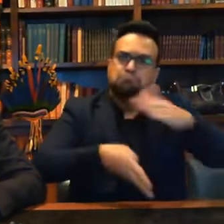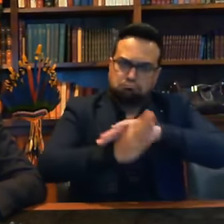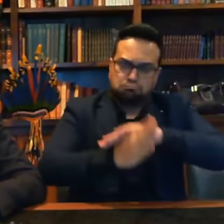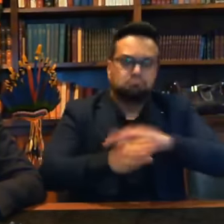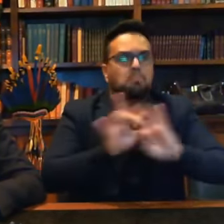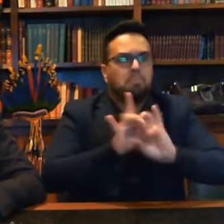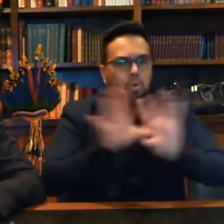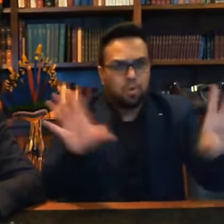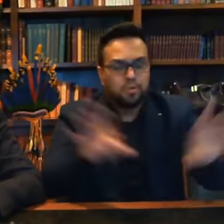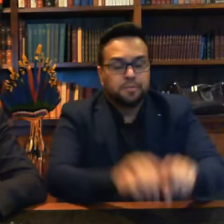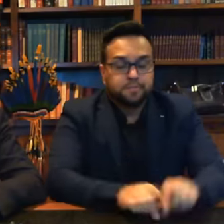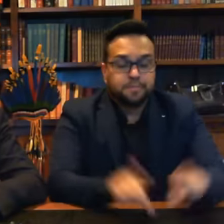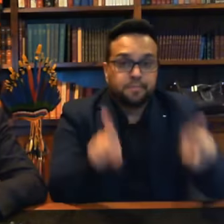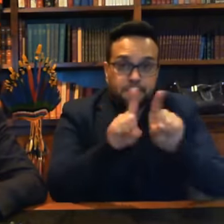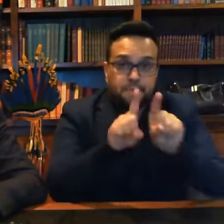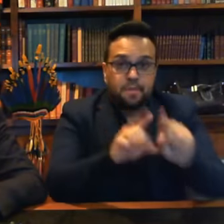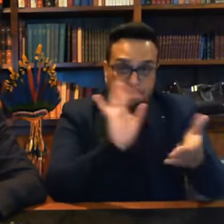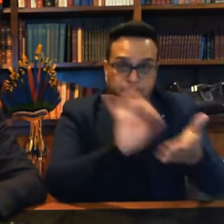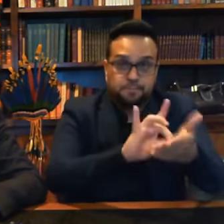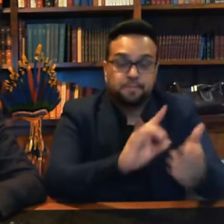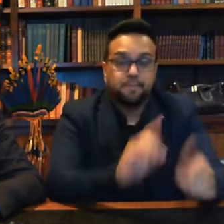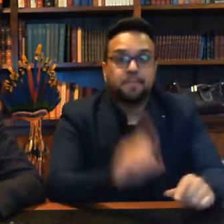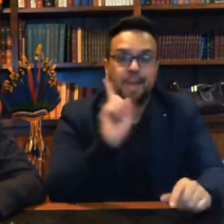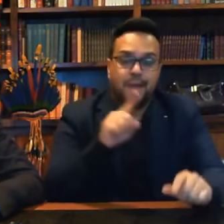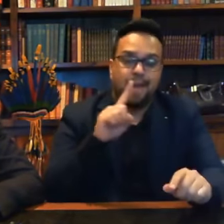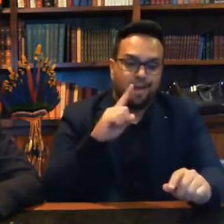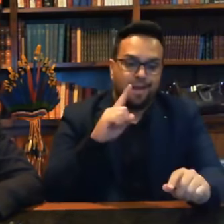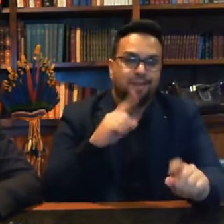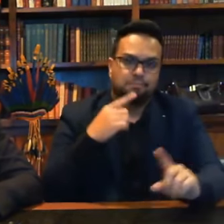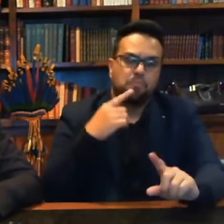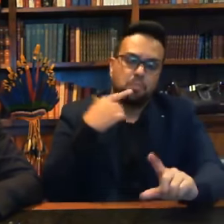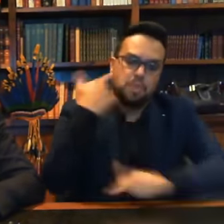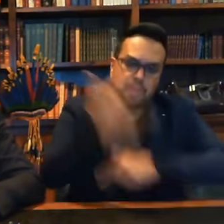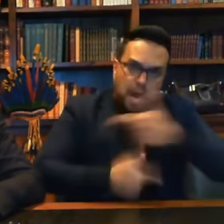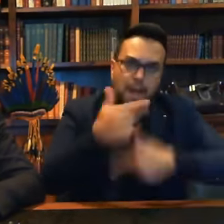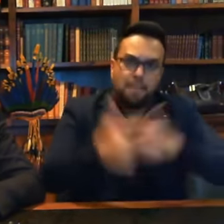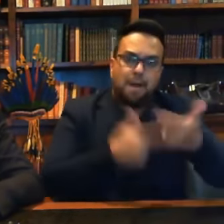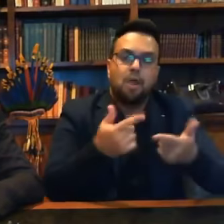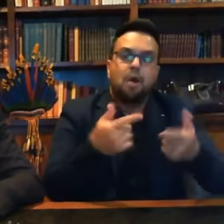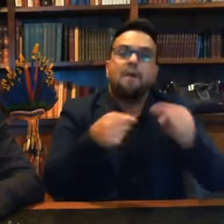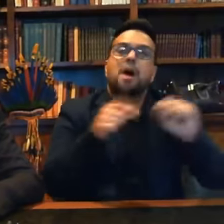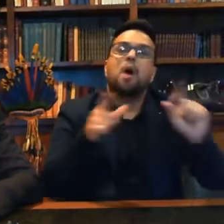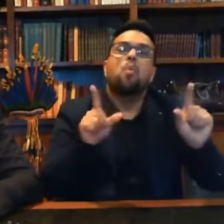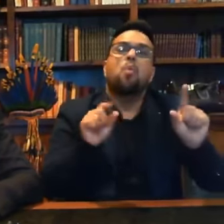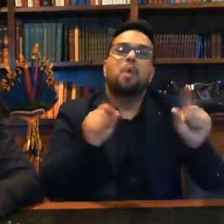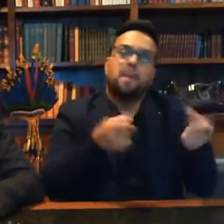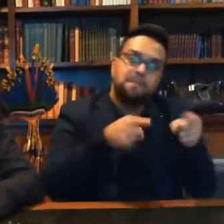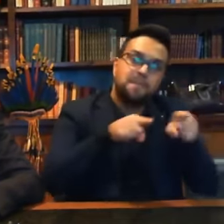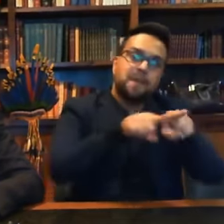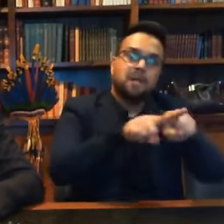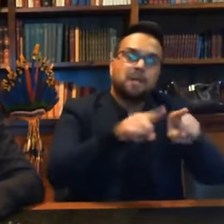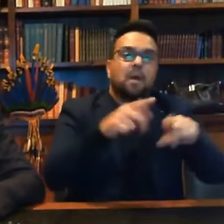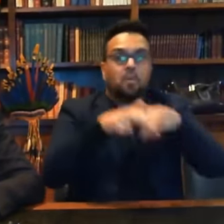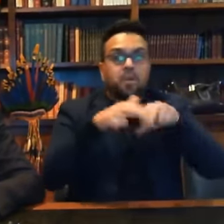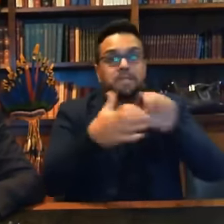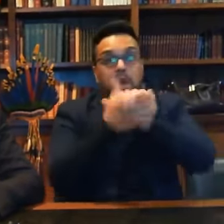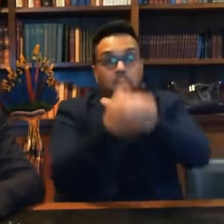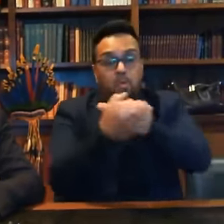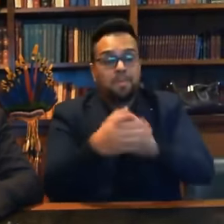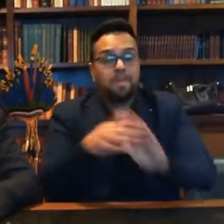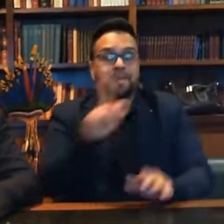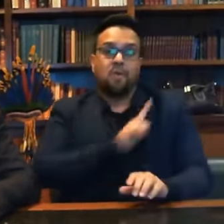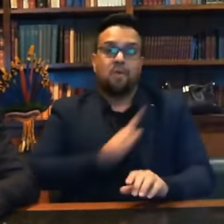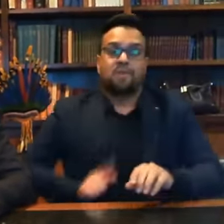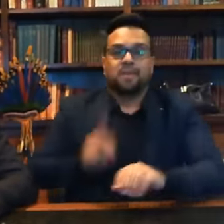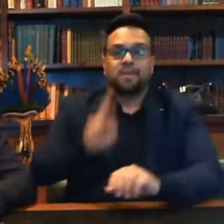E esse realmente é o nosso trabalho, que nós fazemos em parcerias. No caso, quero cumprimentar o governador Ratinho Júnior